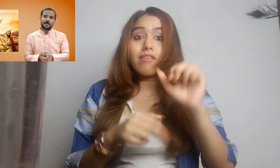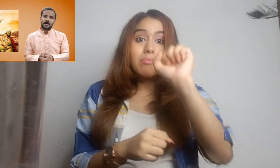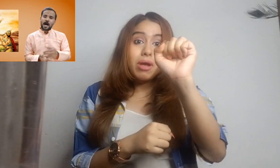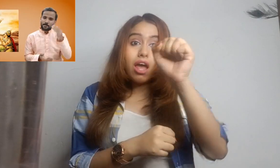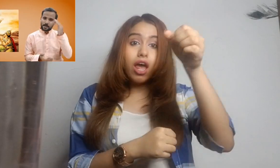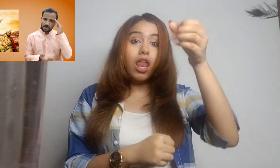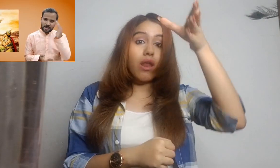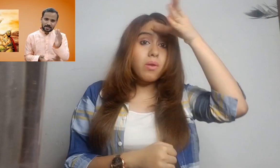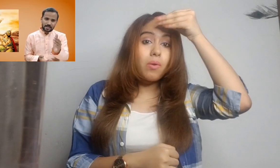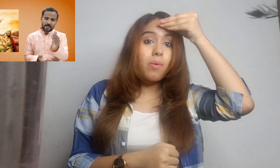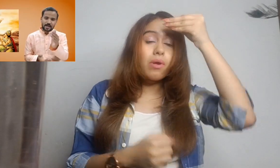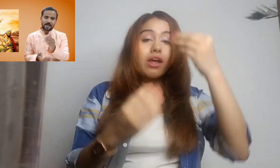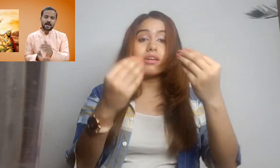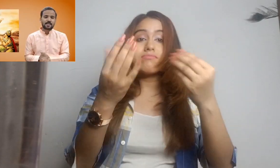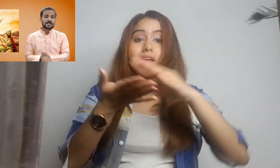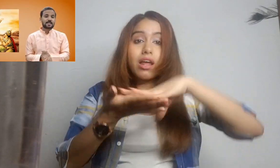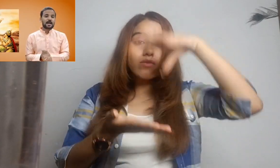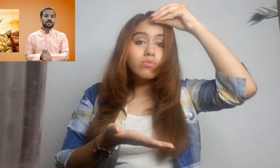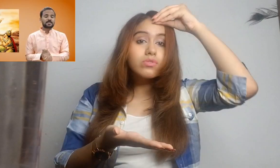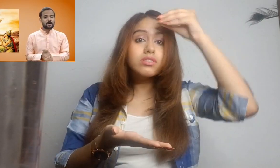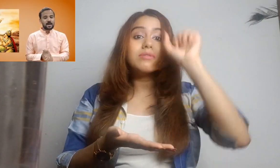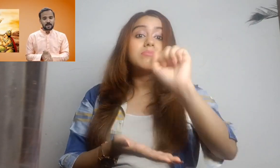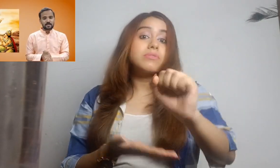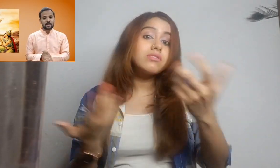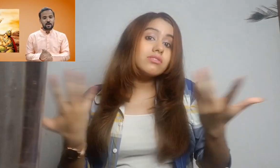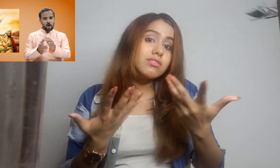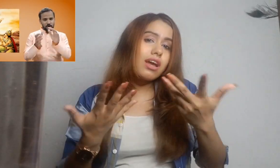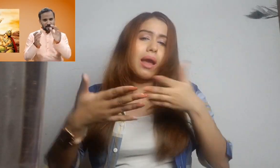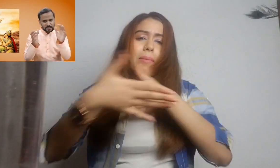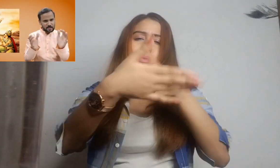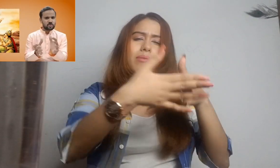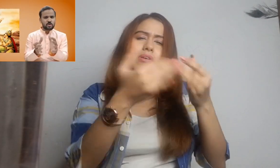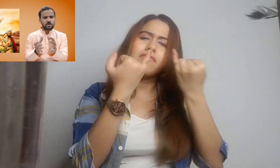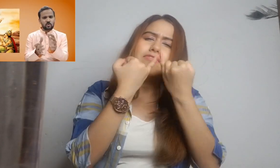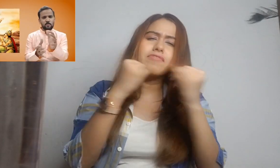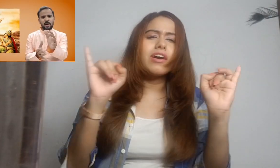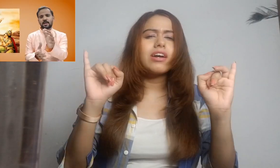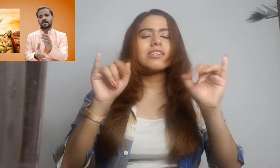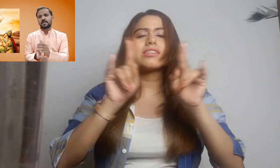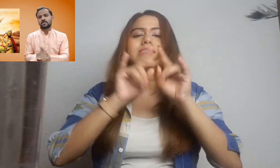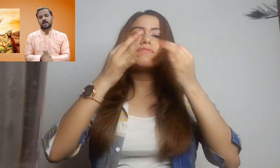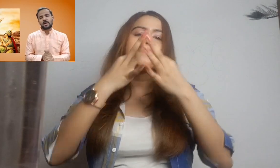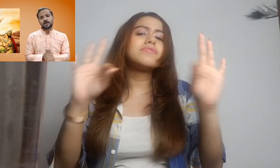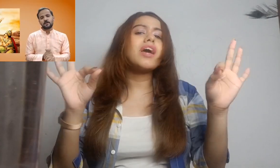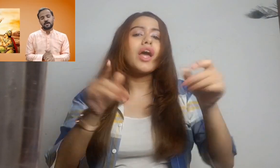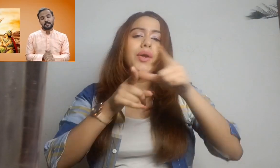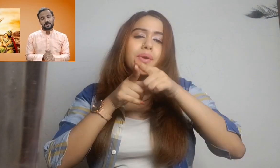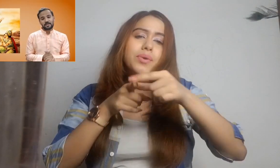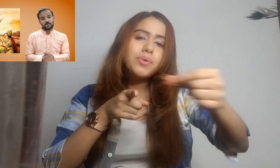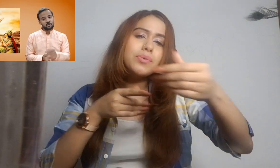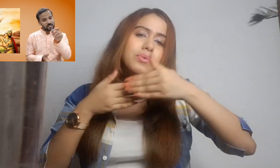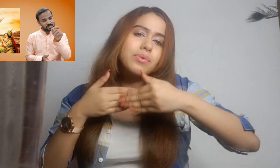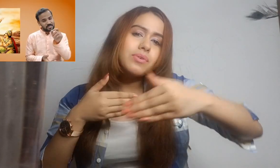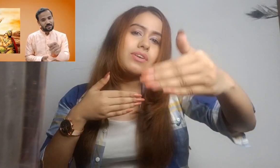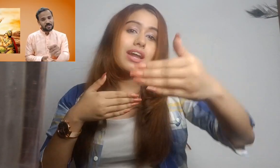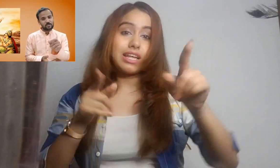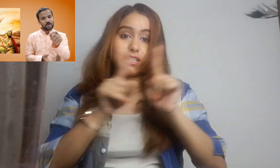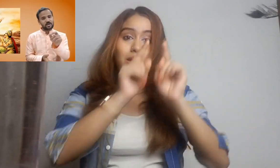आपके पास कितना ग्यान है जिसका आप इस्तिमाल करते हैं और इन सब चुनौतियों को पार करते हुए आगे बढ़ते हैं क्योंकि जीवन तो